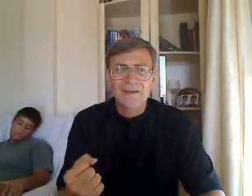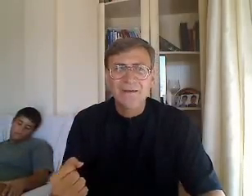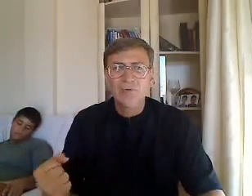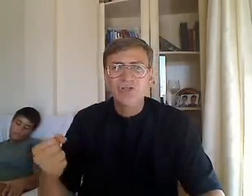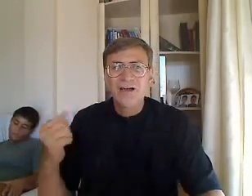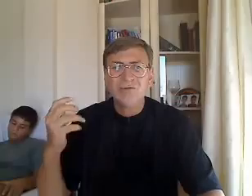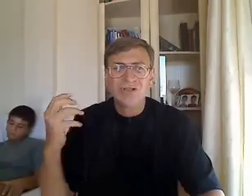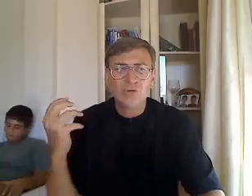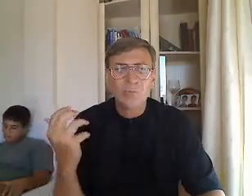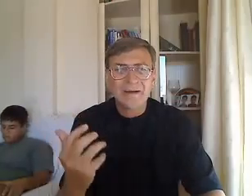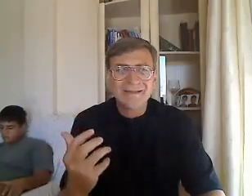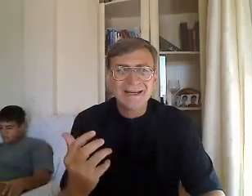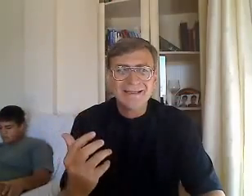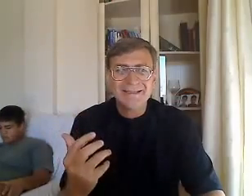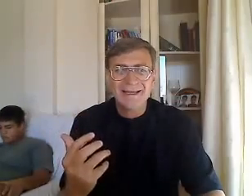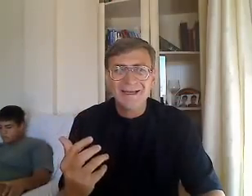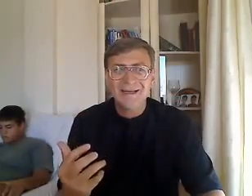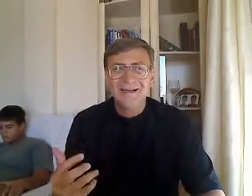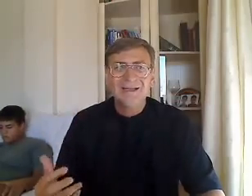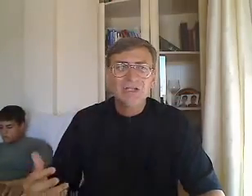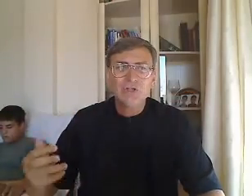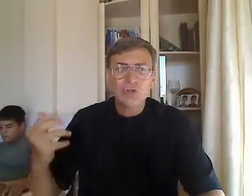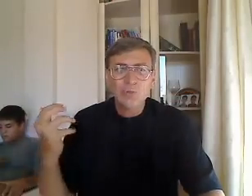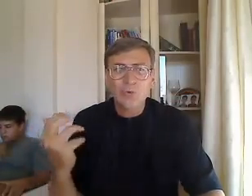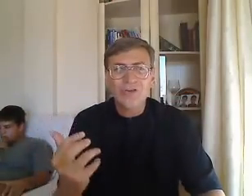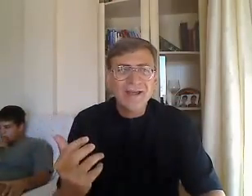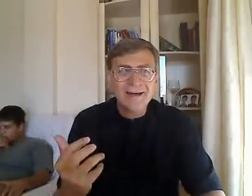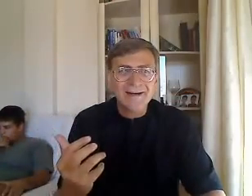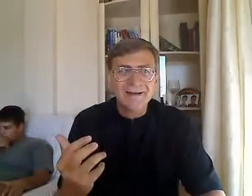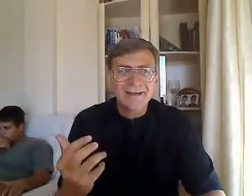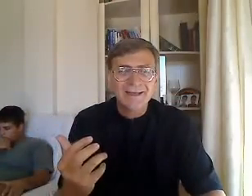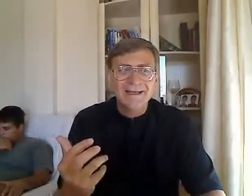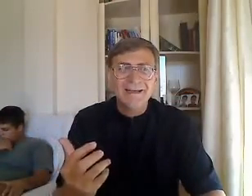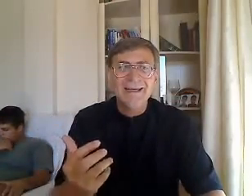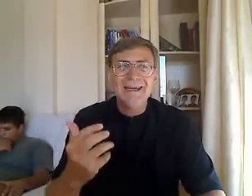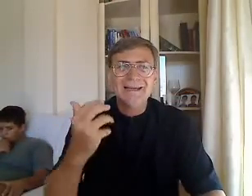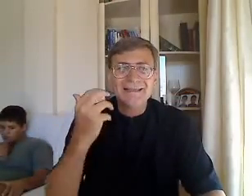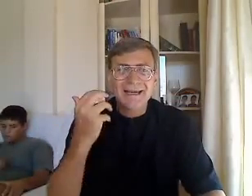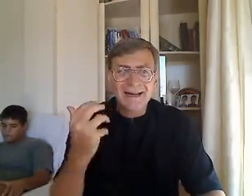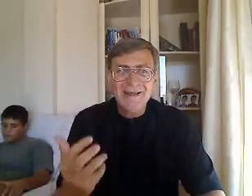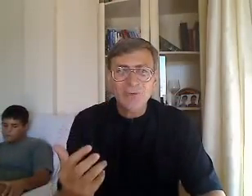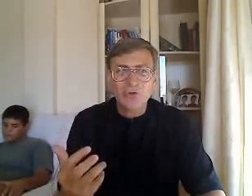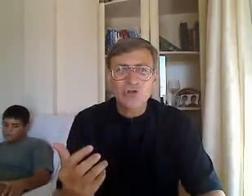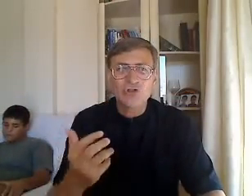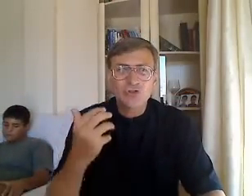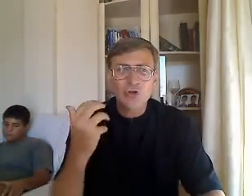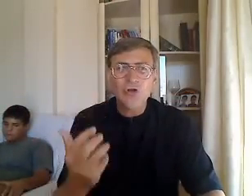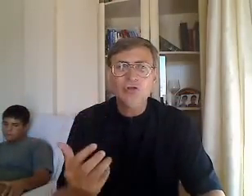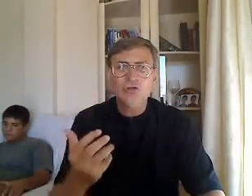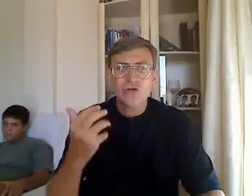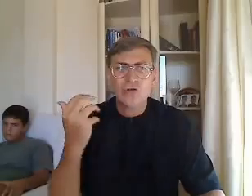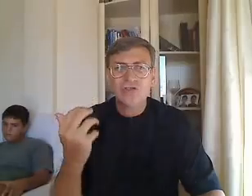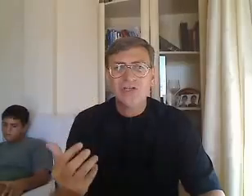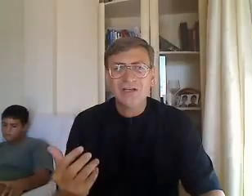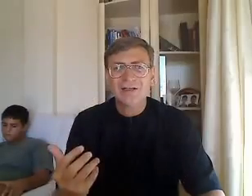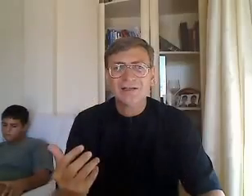que buscamos a Su presencia, Su poder, y estaremos todos los días